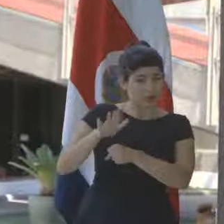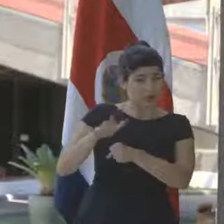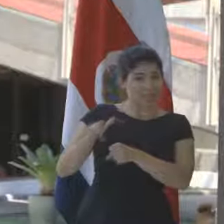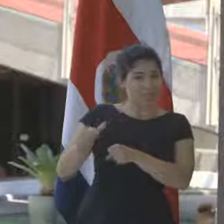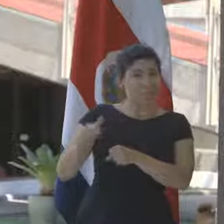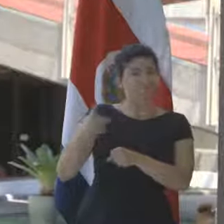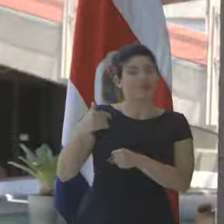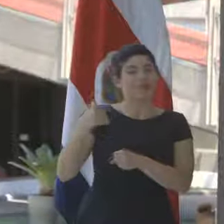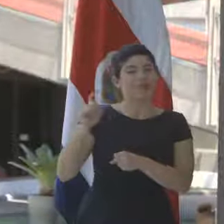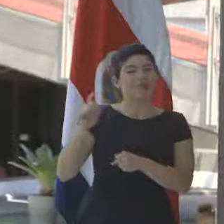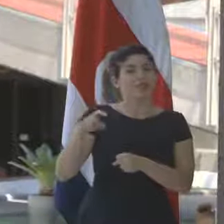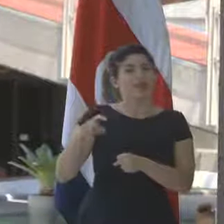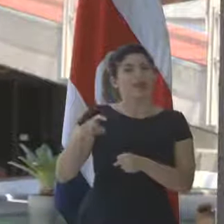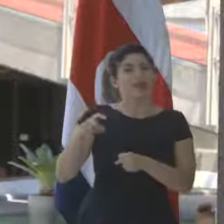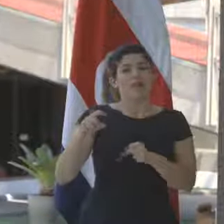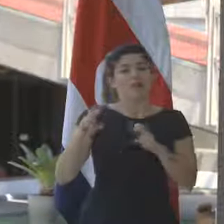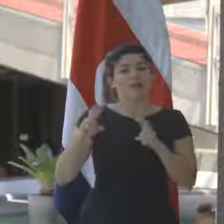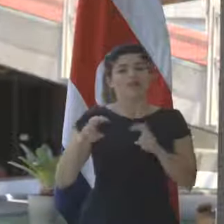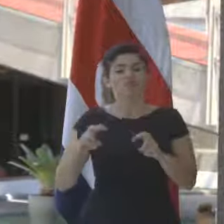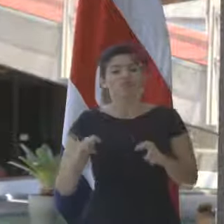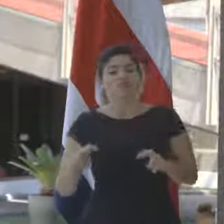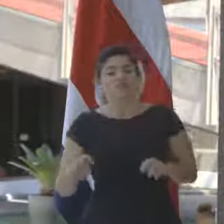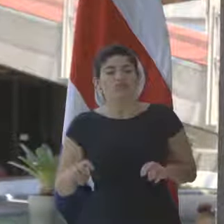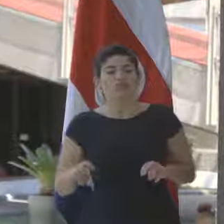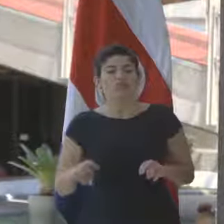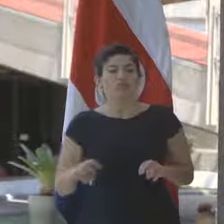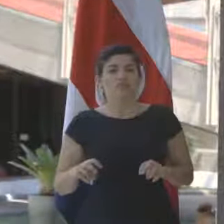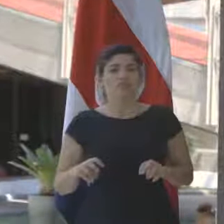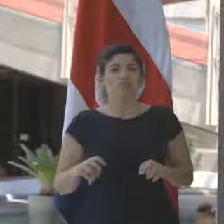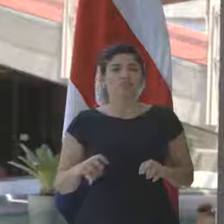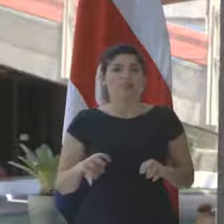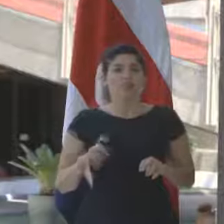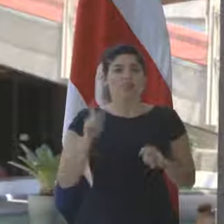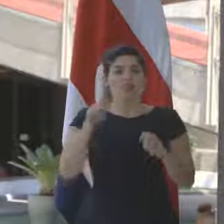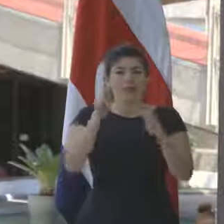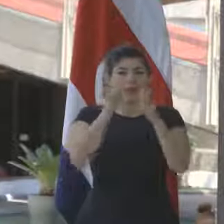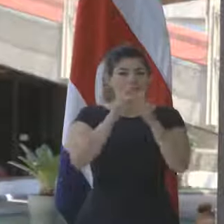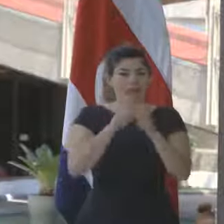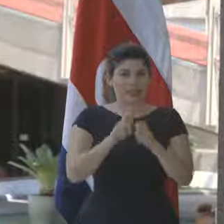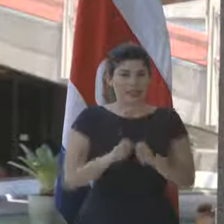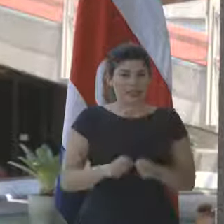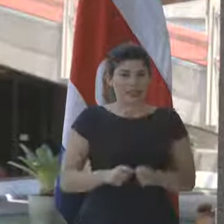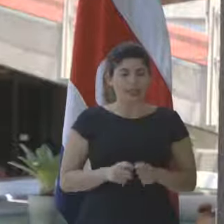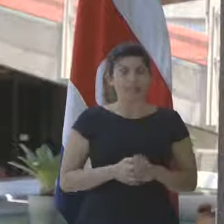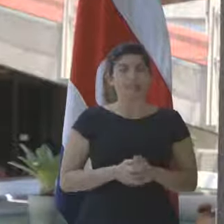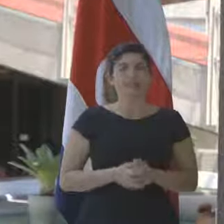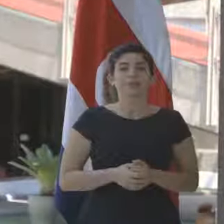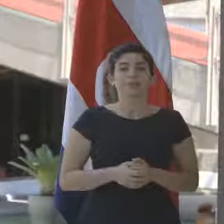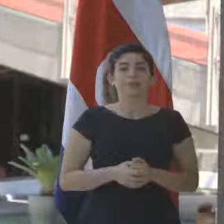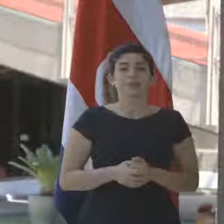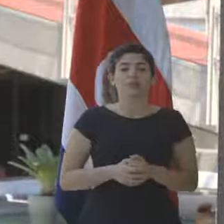varias, habría que delinear, habría que hacer precisiones. Uno